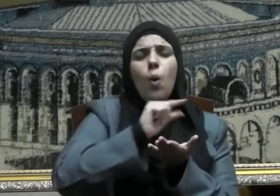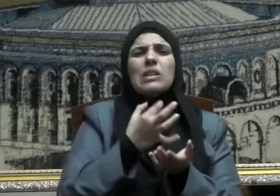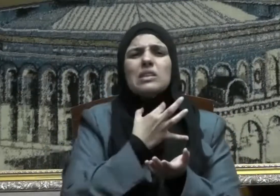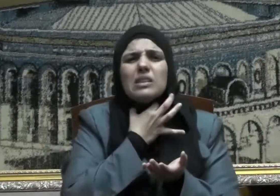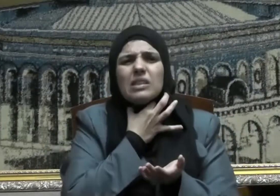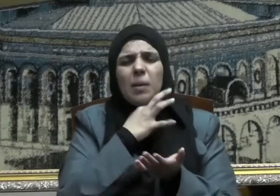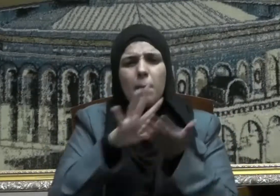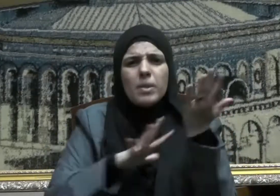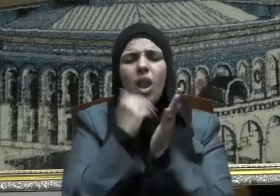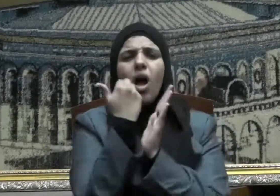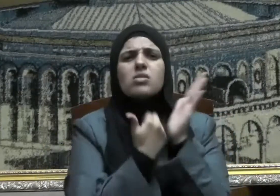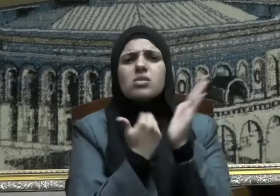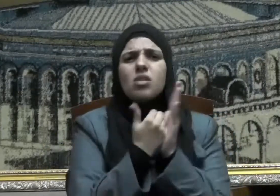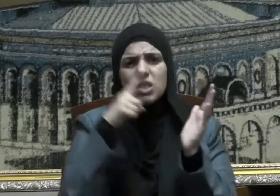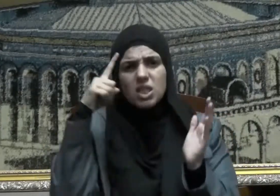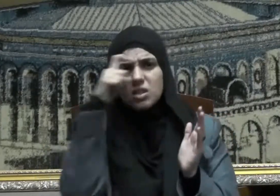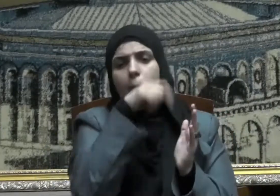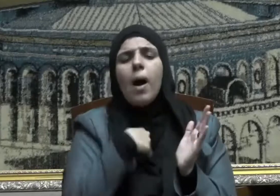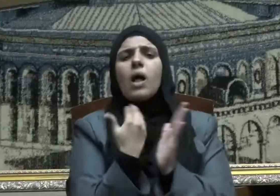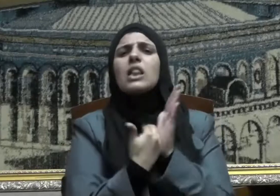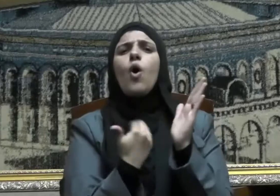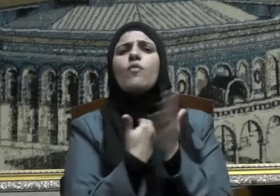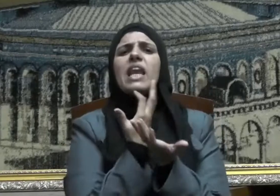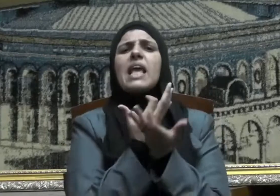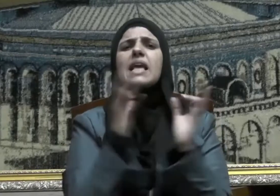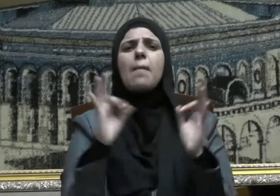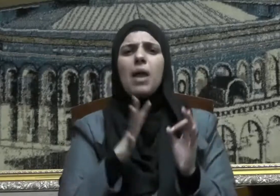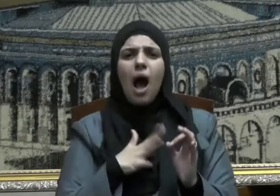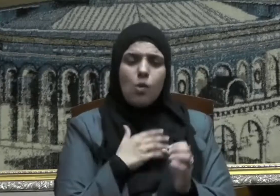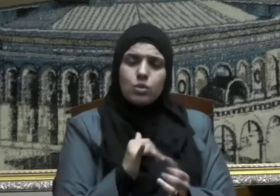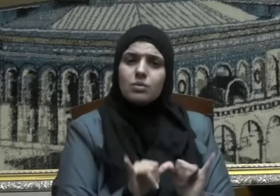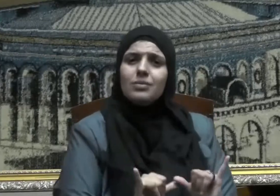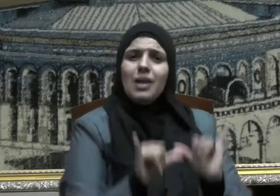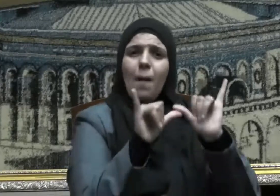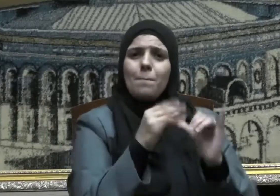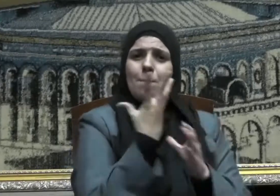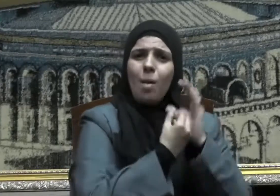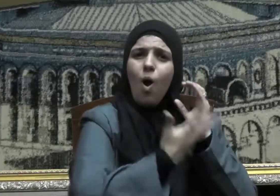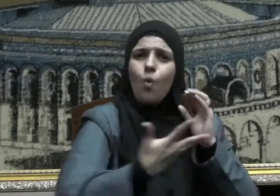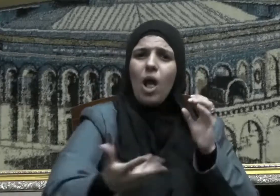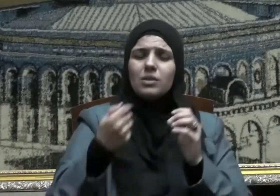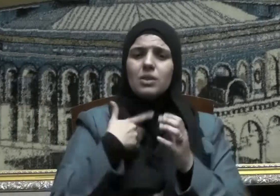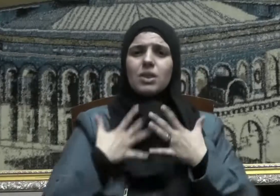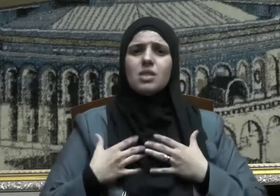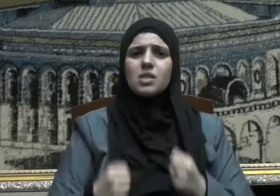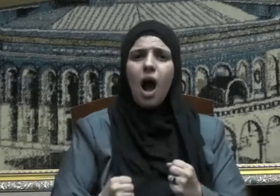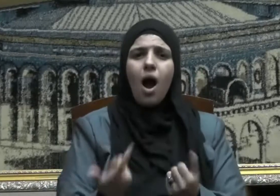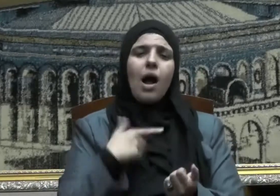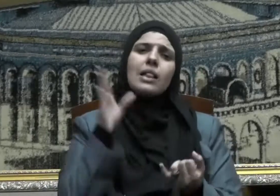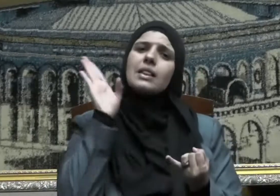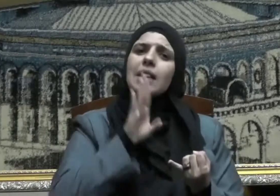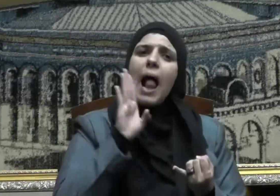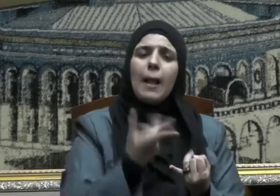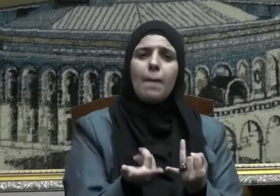بعض الدول لا تمكنها من توفير المقومات الأساسية من الصحة